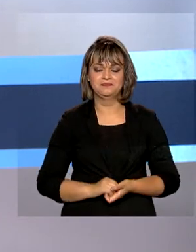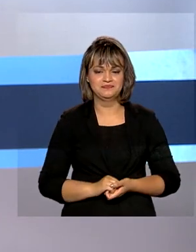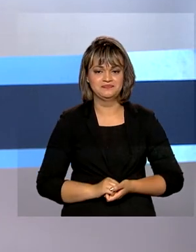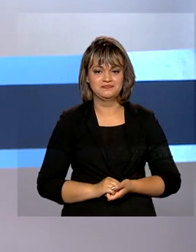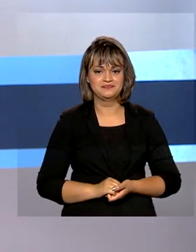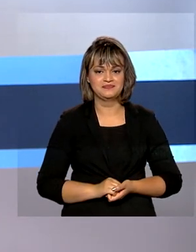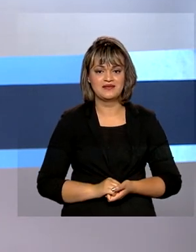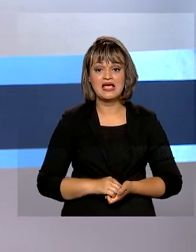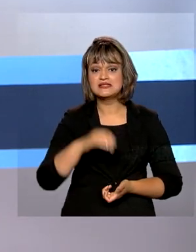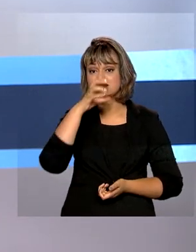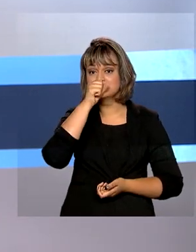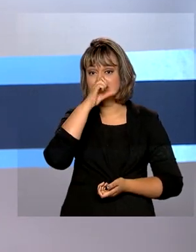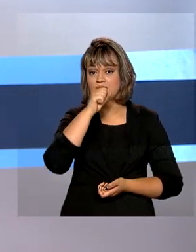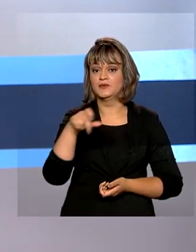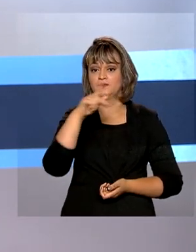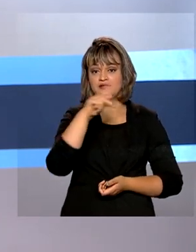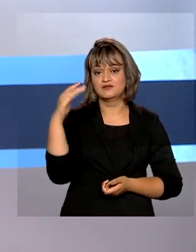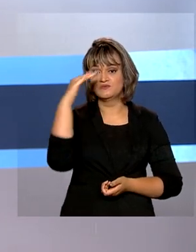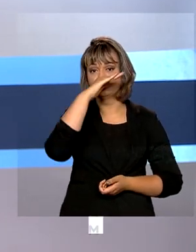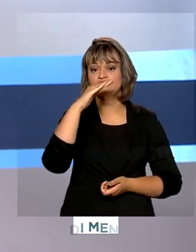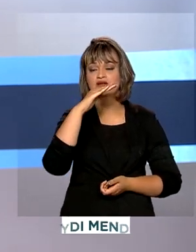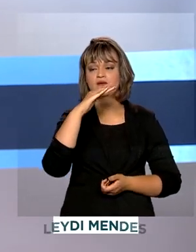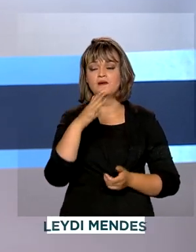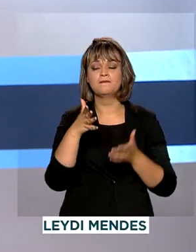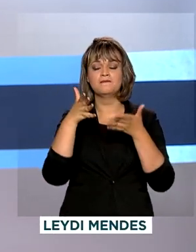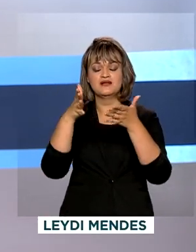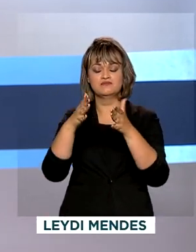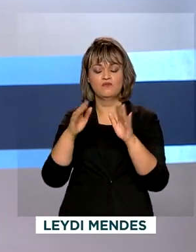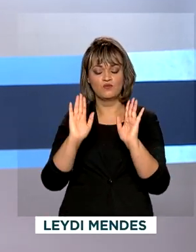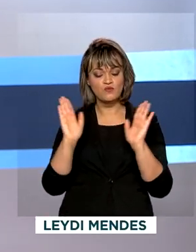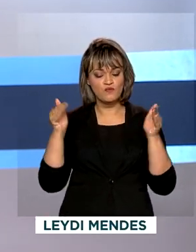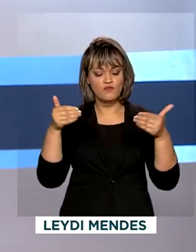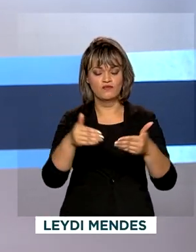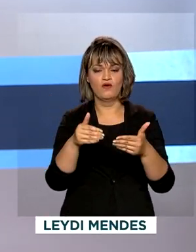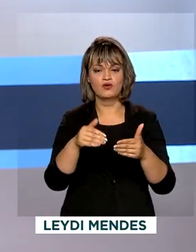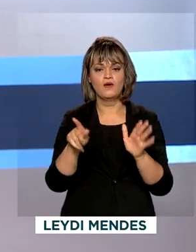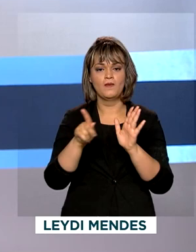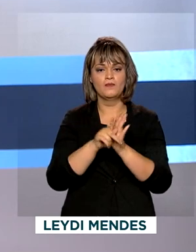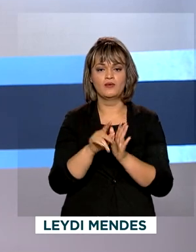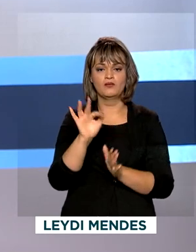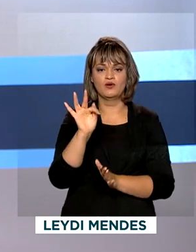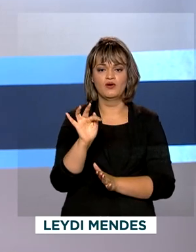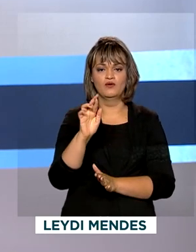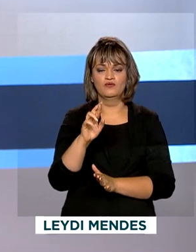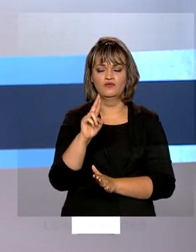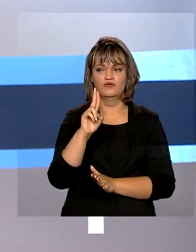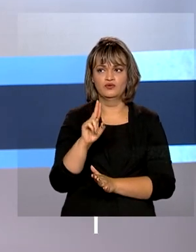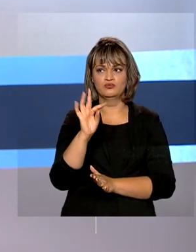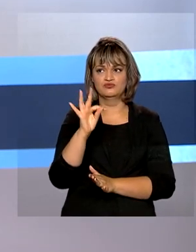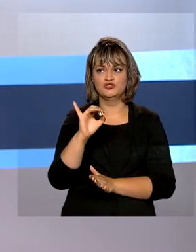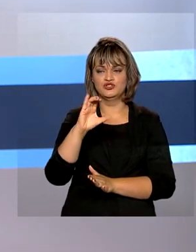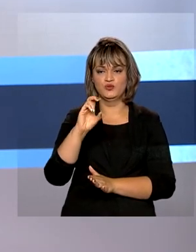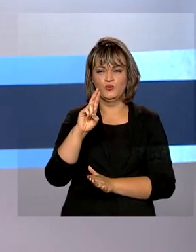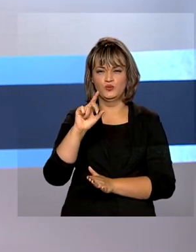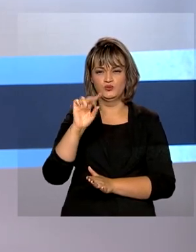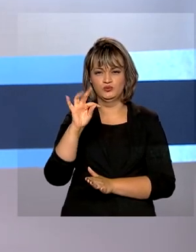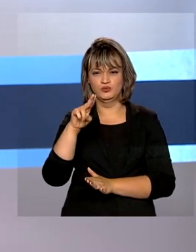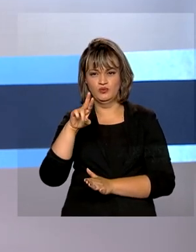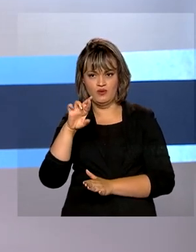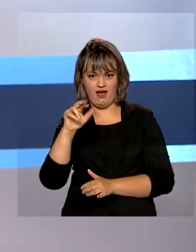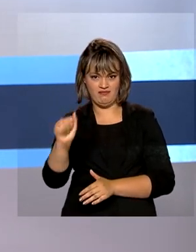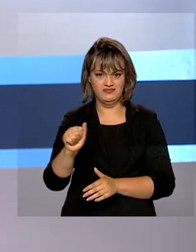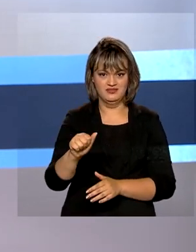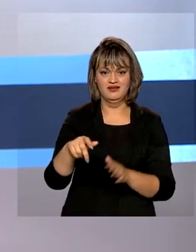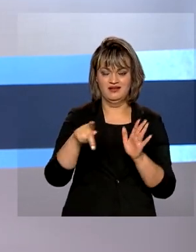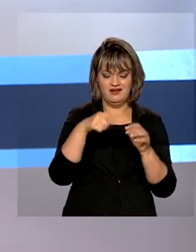E olha, no sábado, o presidente Jair Bolsonaro participou do Fórum da Rota da Fruticultura do Distrito Federal e em Torno. O governo